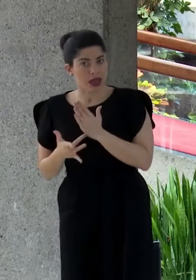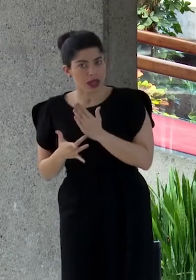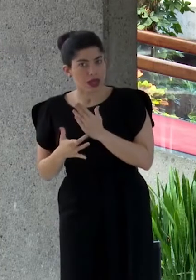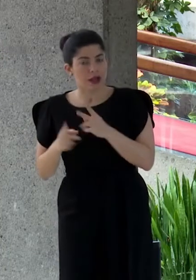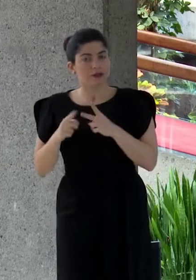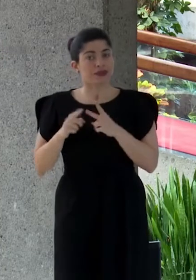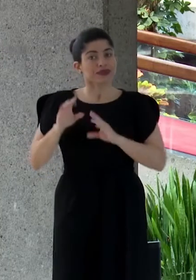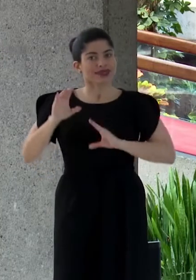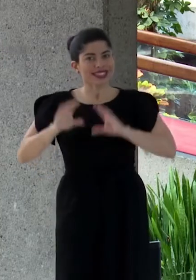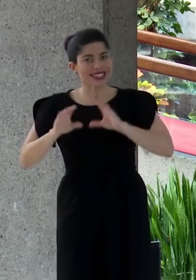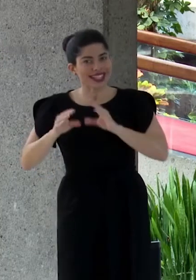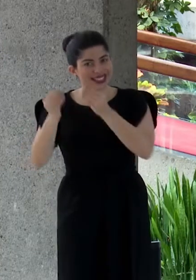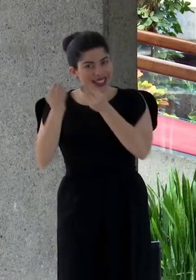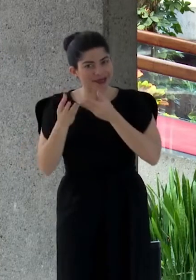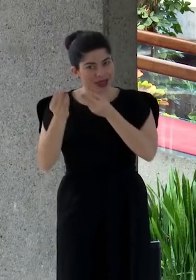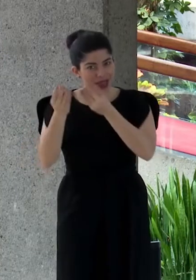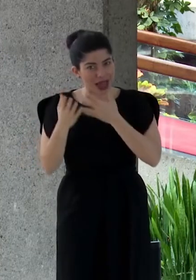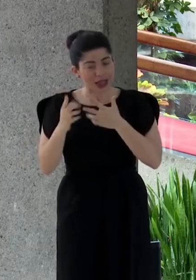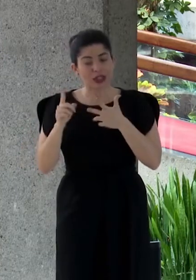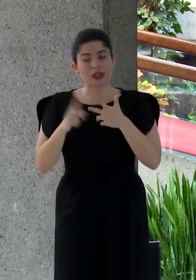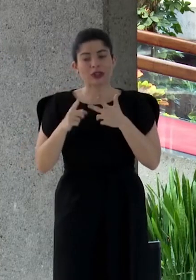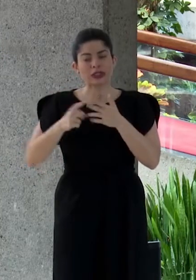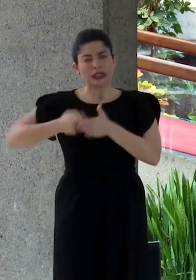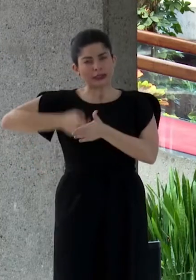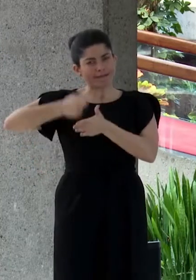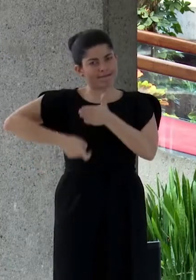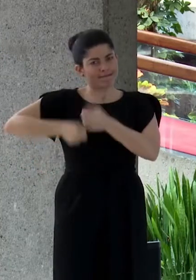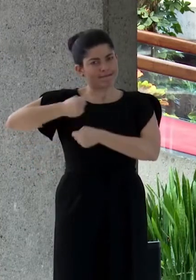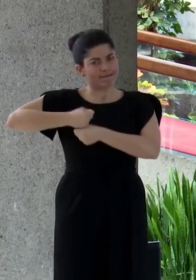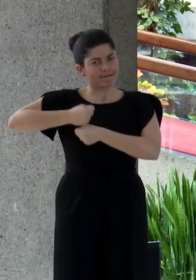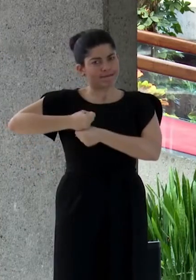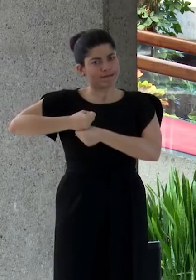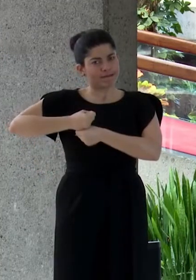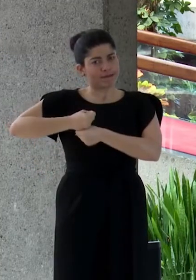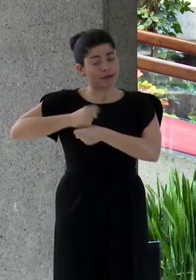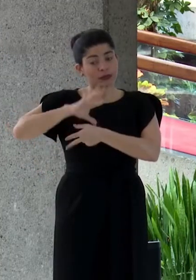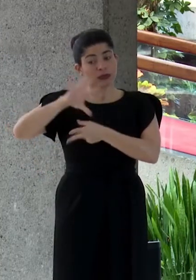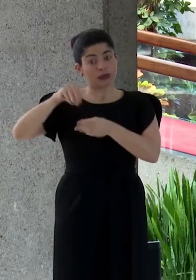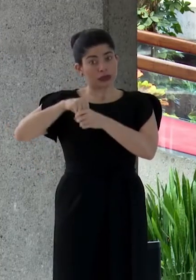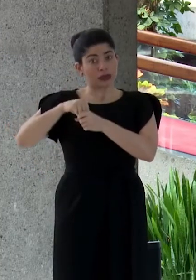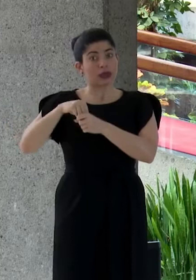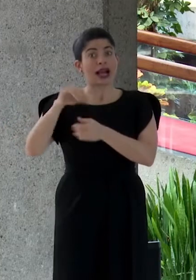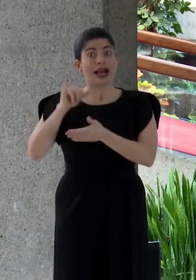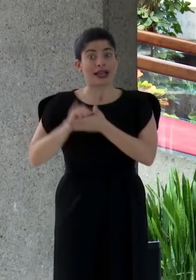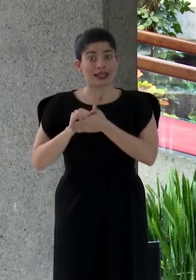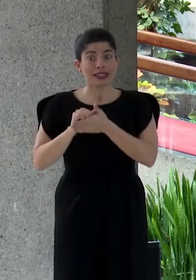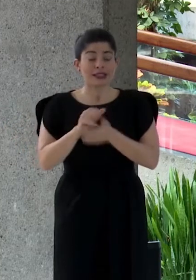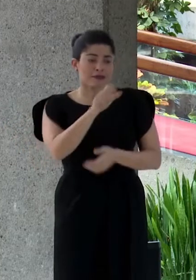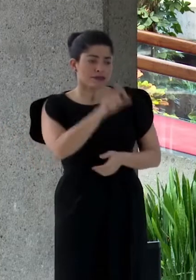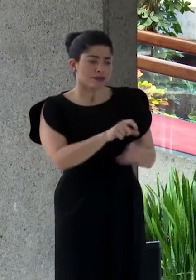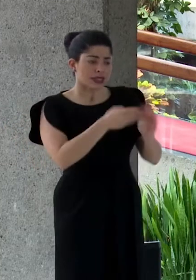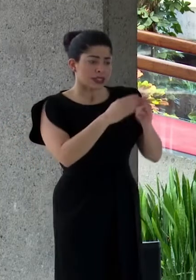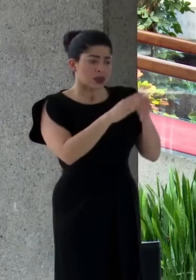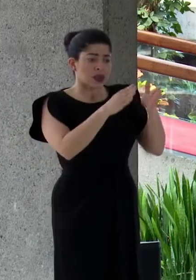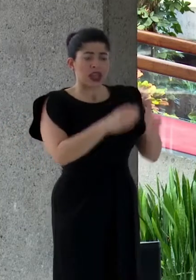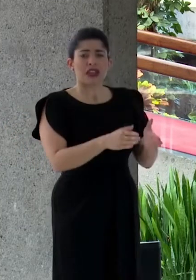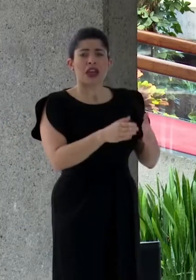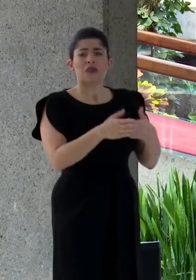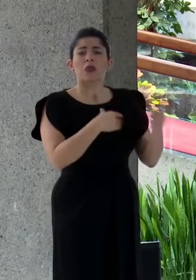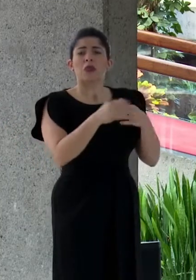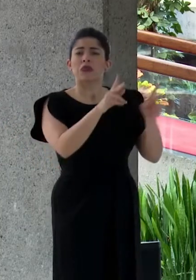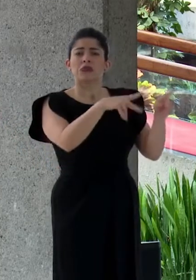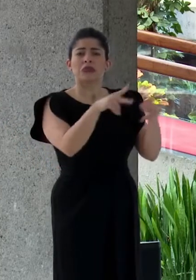la ciencia de los datos y la rigurosidad. Será así como el ciudadano común y